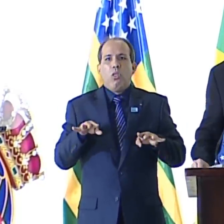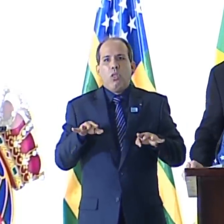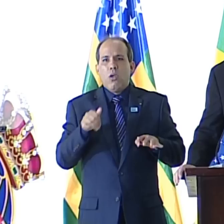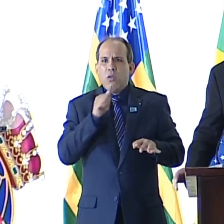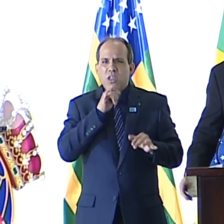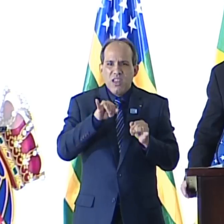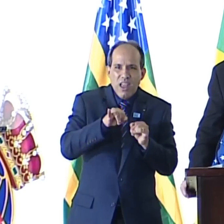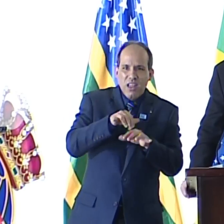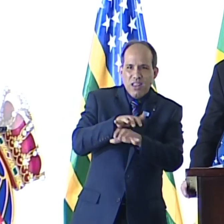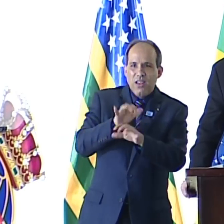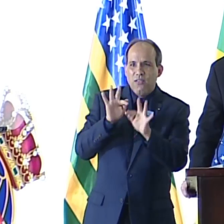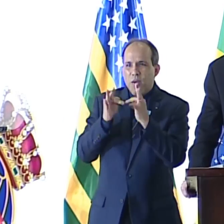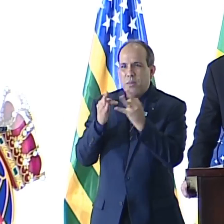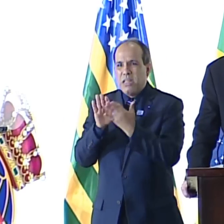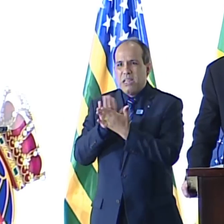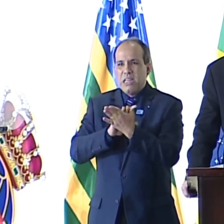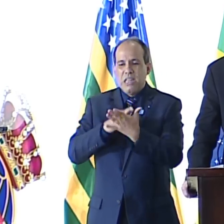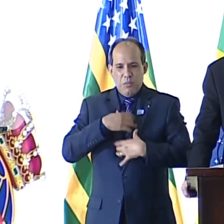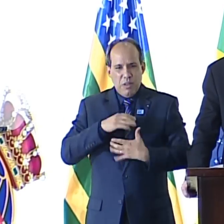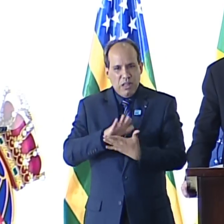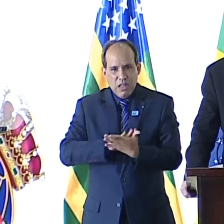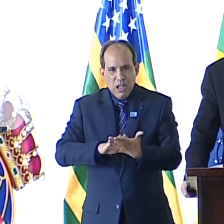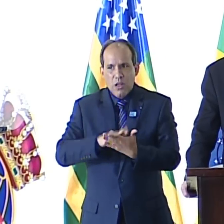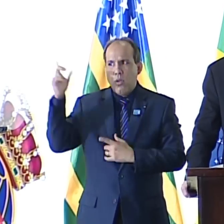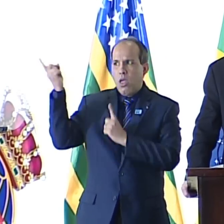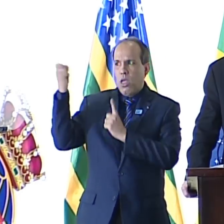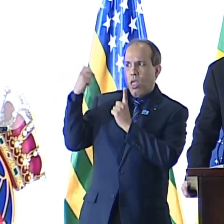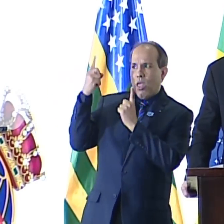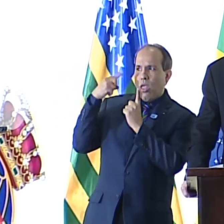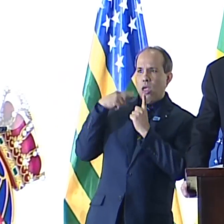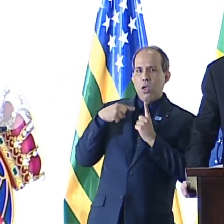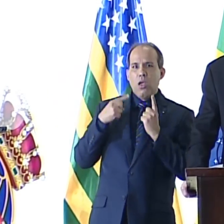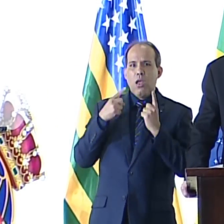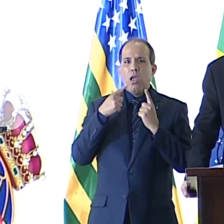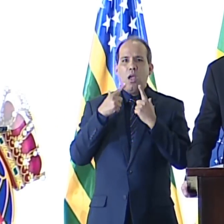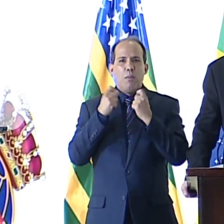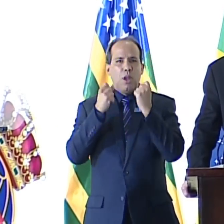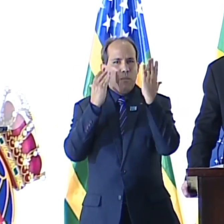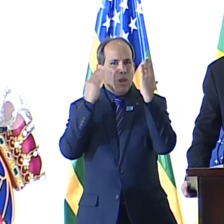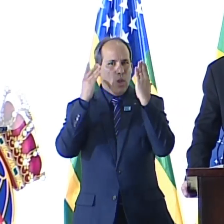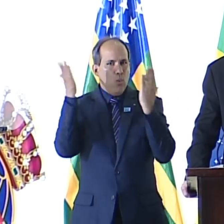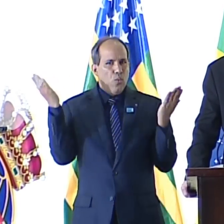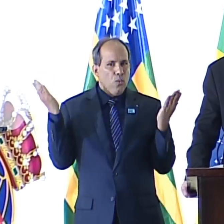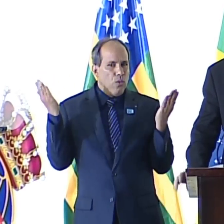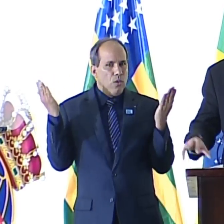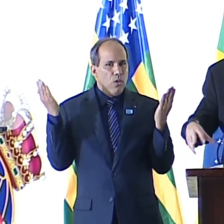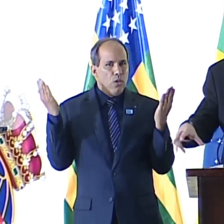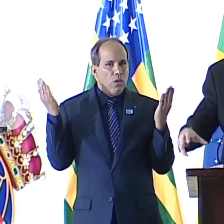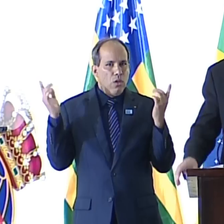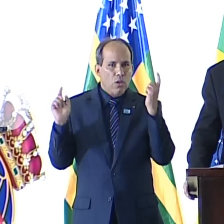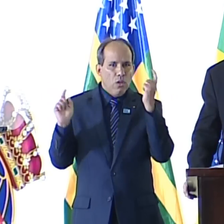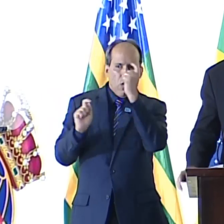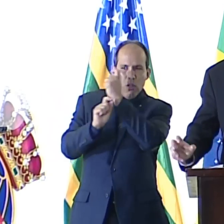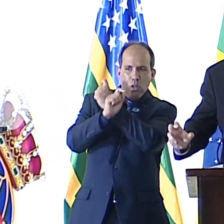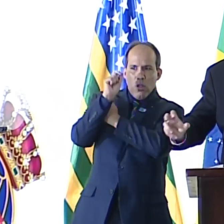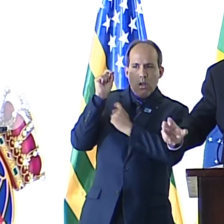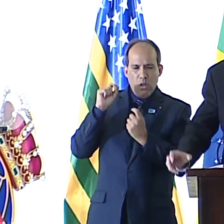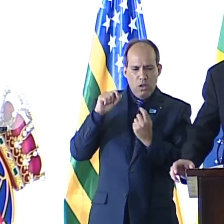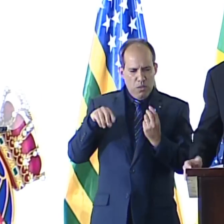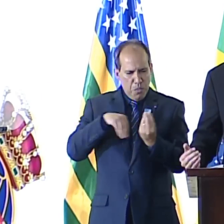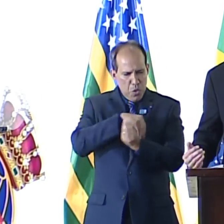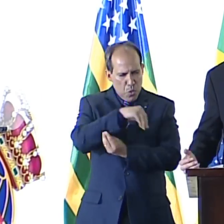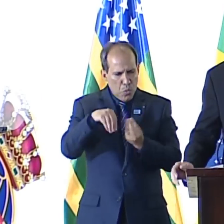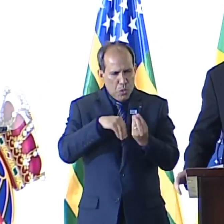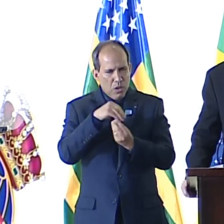sexo, sem família, dominado por mecanismos de controle social e psicolinguístico. Um ser humano constituído pela estranha mistura de indignação